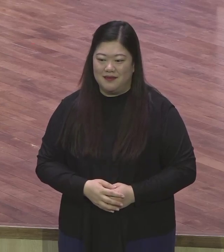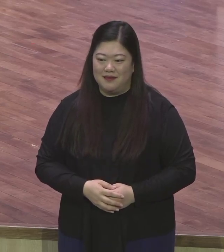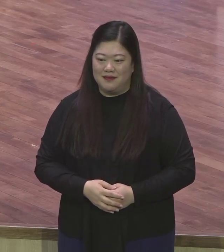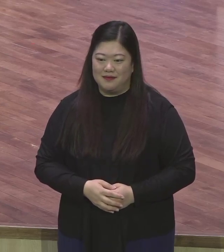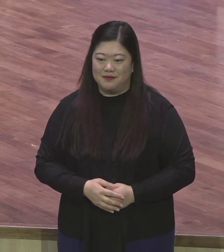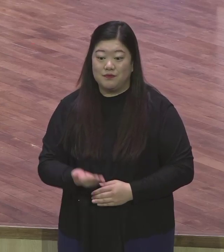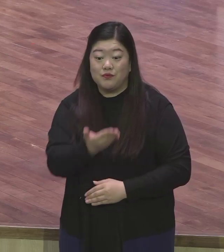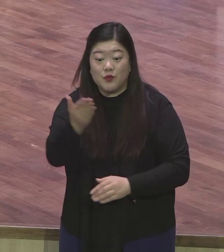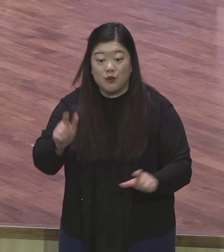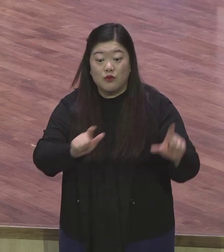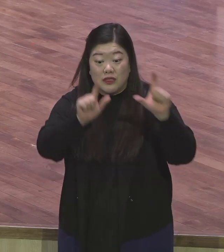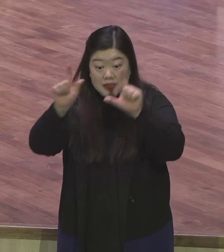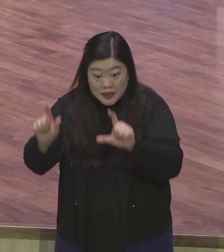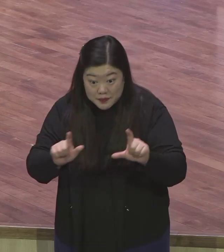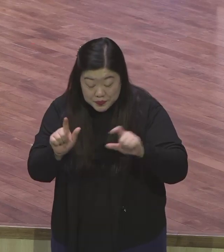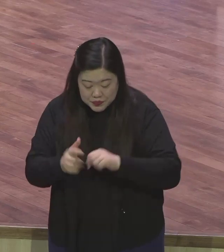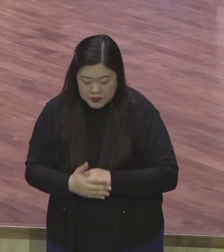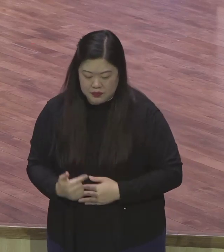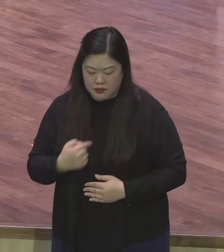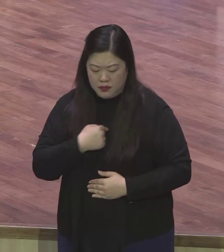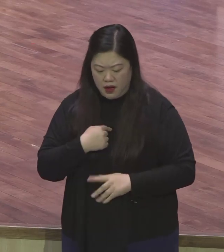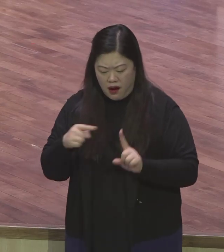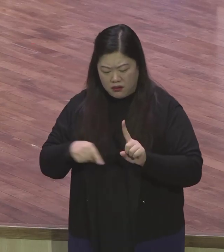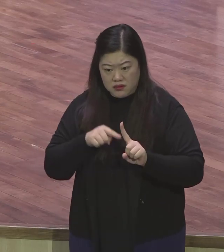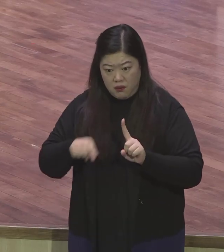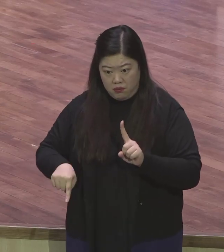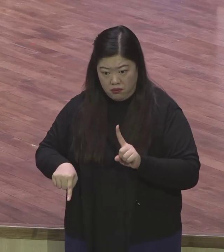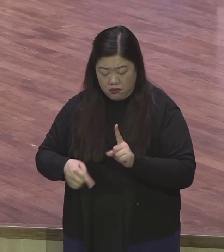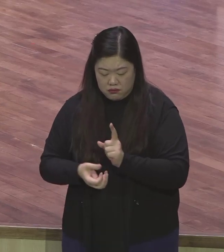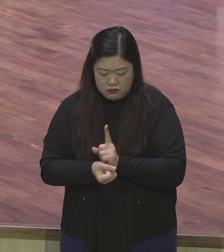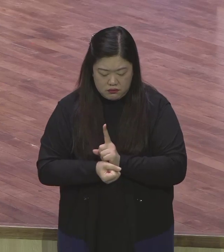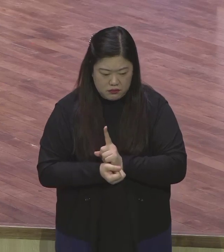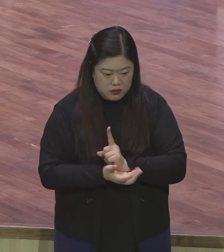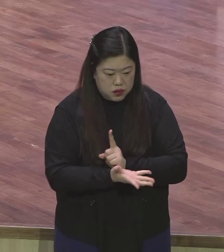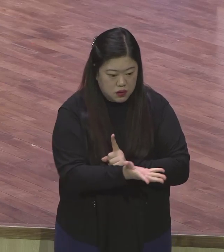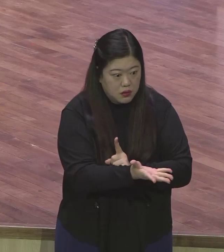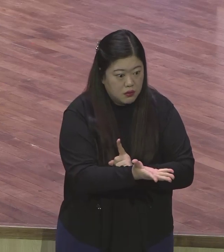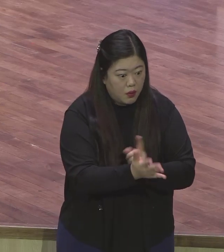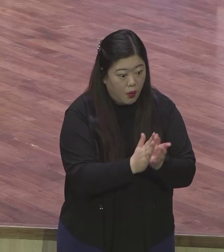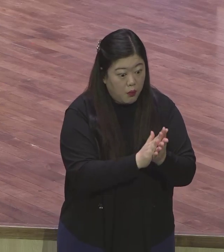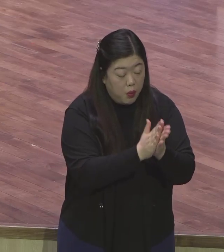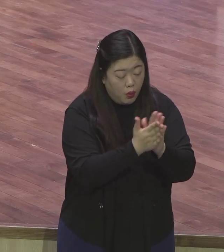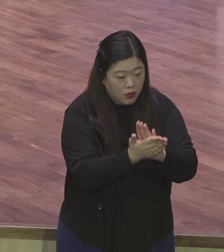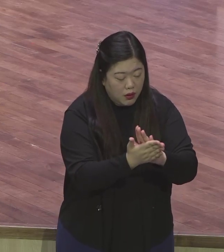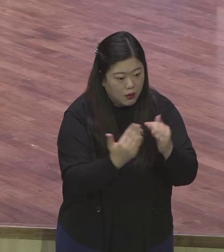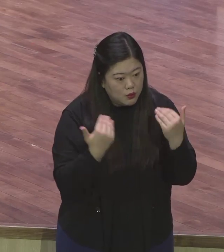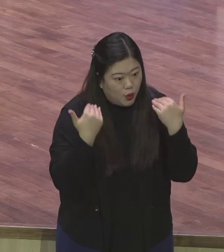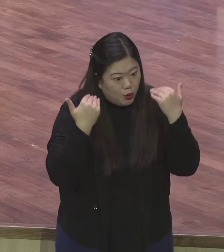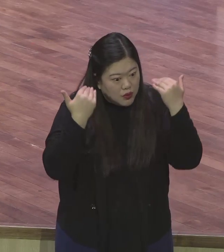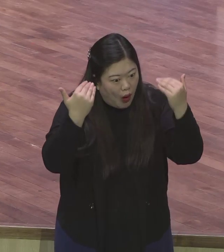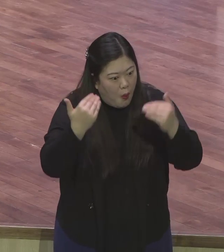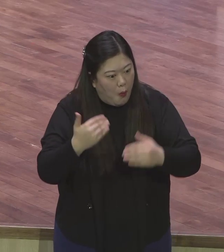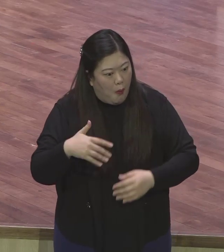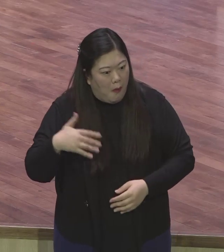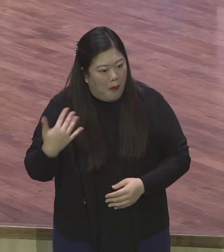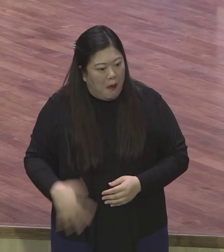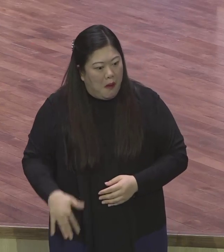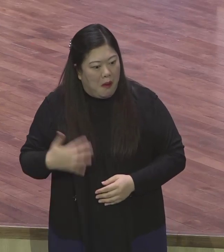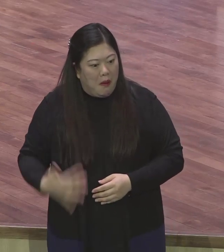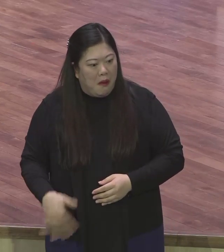나를 통해서 다른 사람이 변화가 되고 성장해 나가는 기쁨을 맛보면서 신앙 시작할 맛을